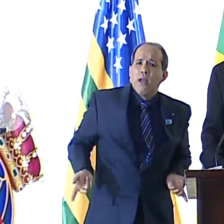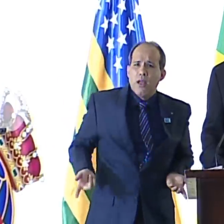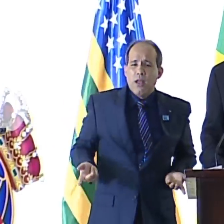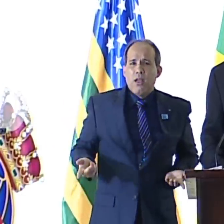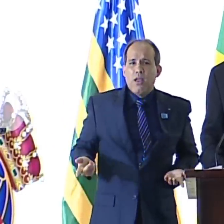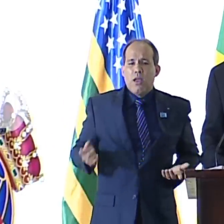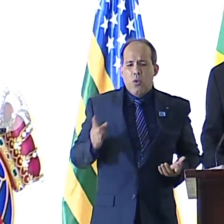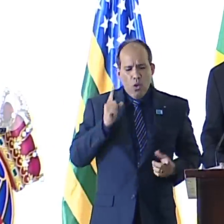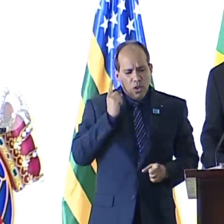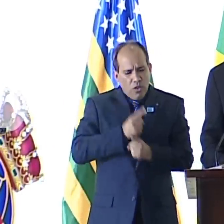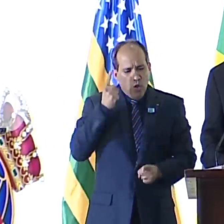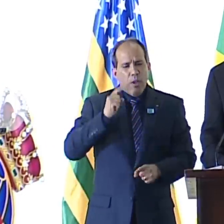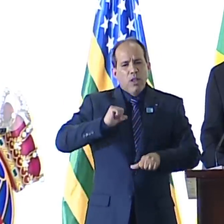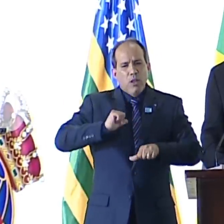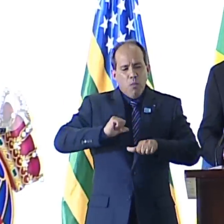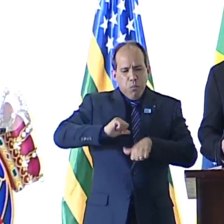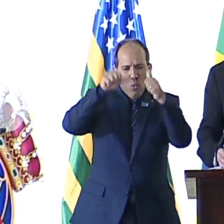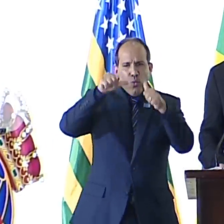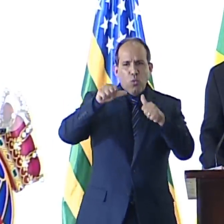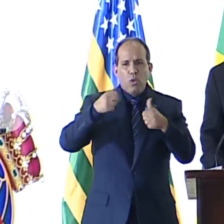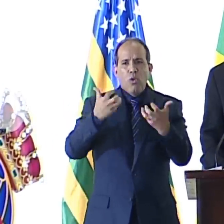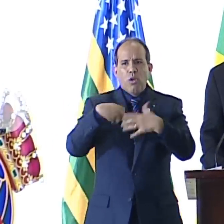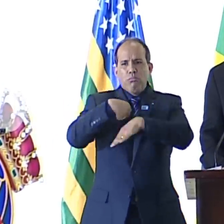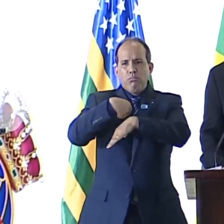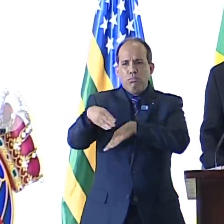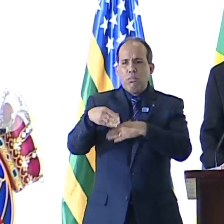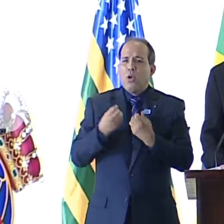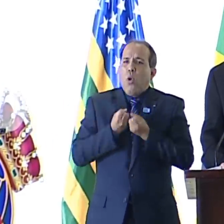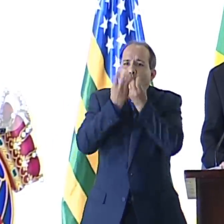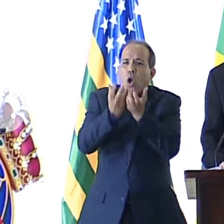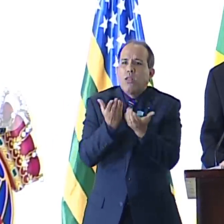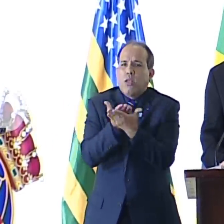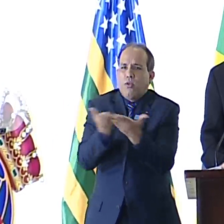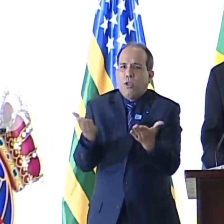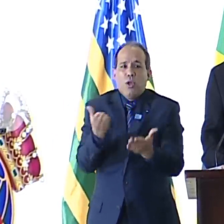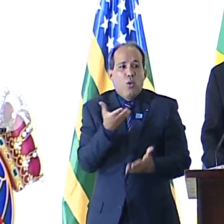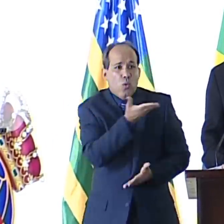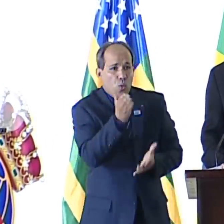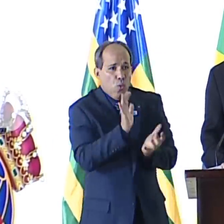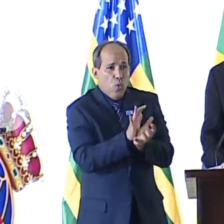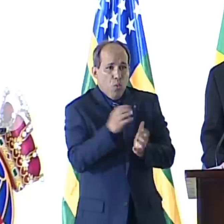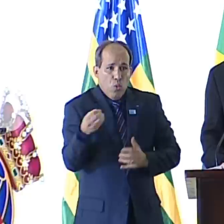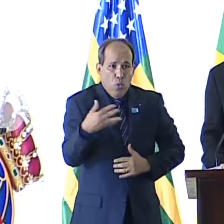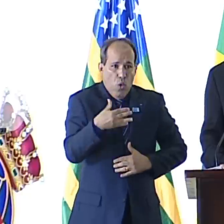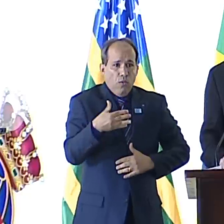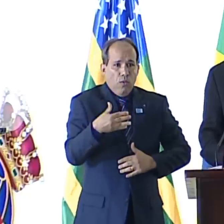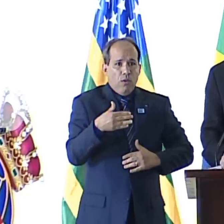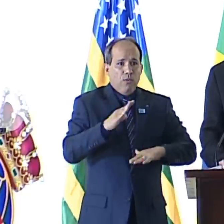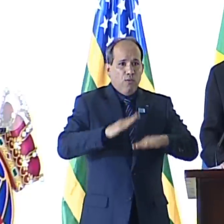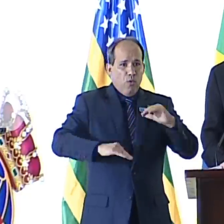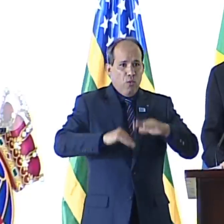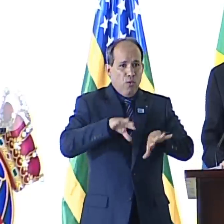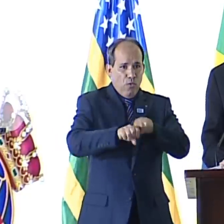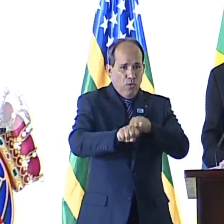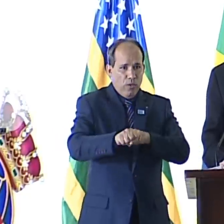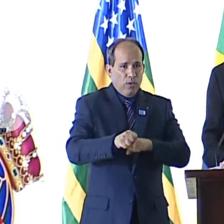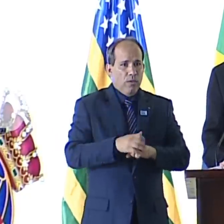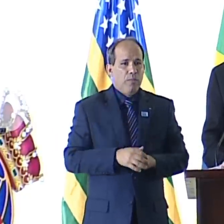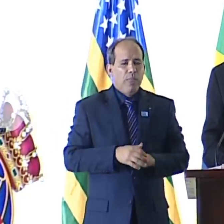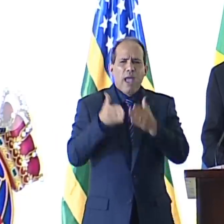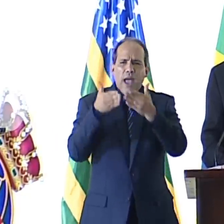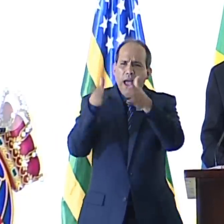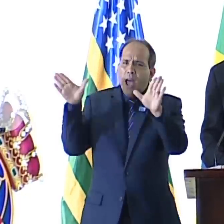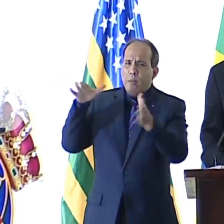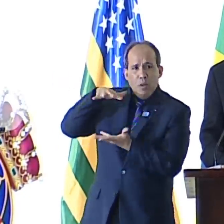transformadora e quero compartilhá-la com todos aqui. Vocês, da nova turma, chegam ao Itamaraty que se renova, que se abre ao